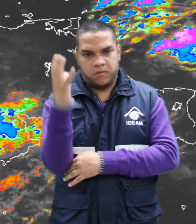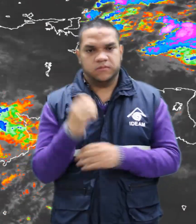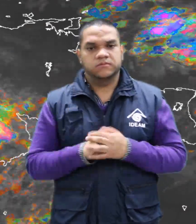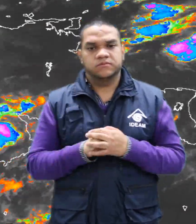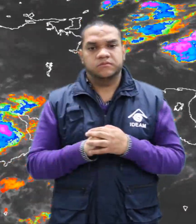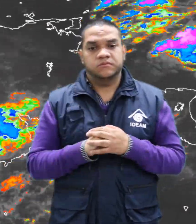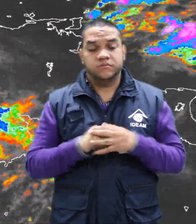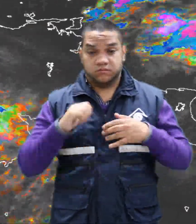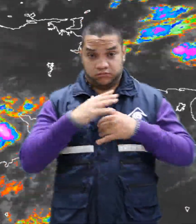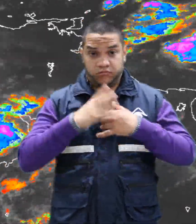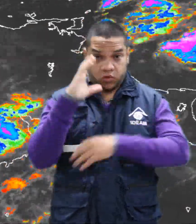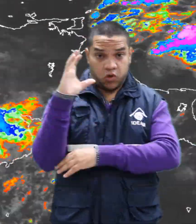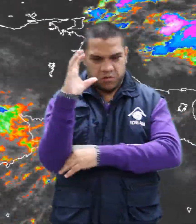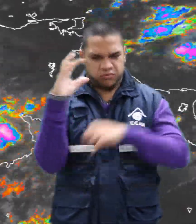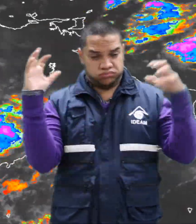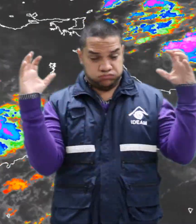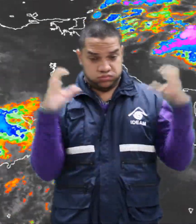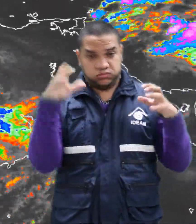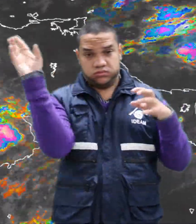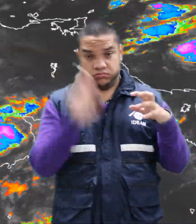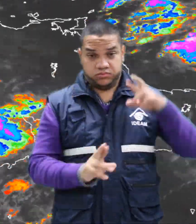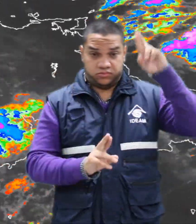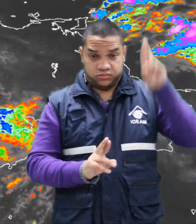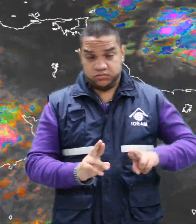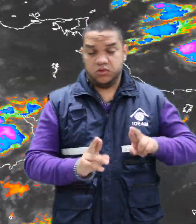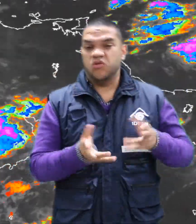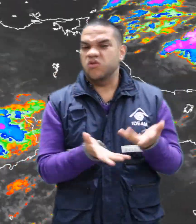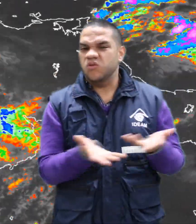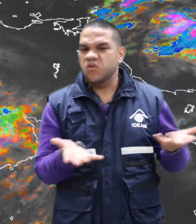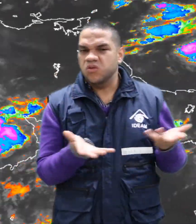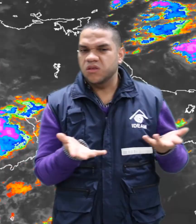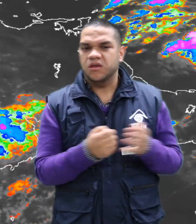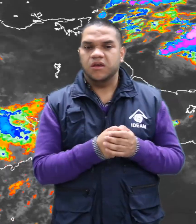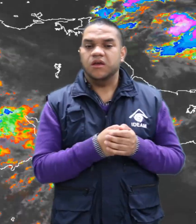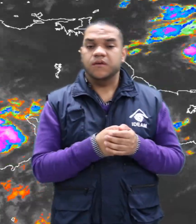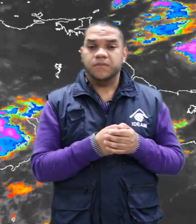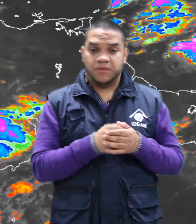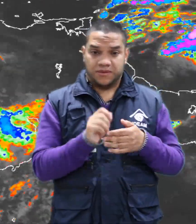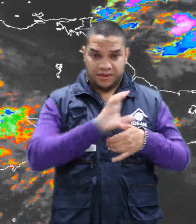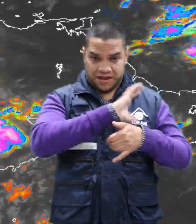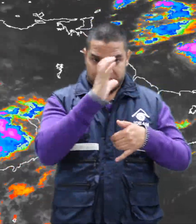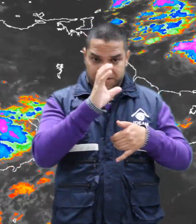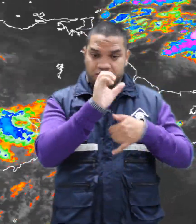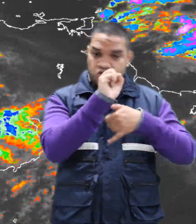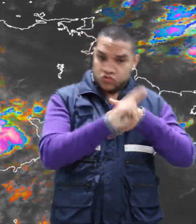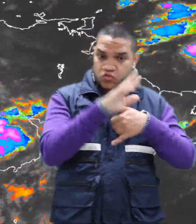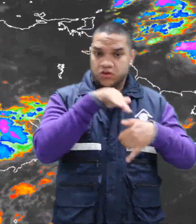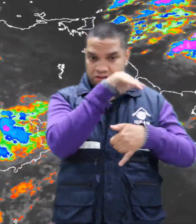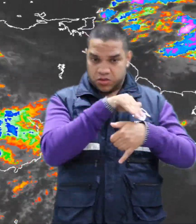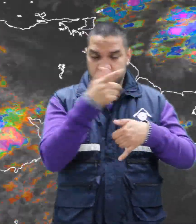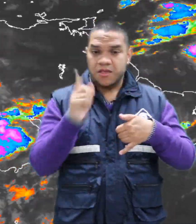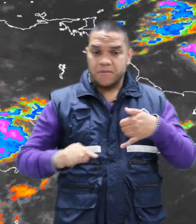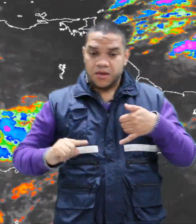Las lluvias más intensas y con actividad eléctrica se registraron sobre el centro y sur de la región Caribe, norte de la